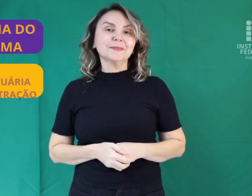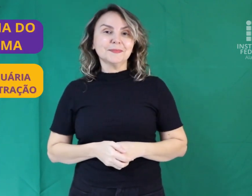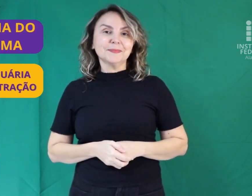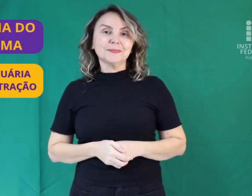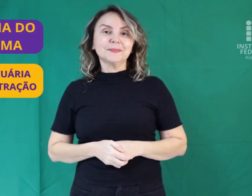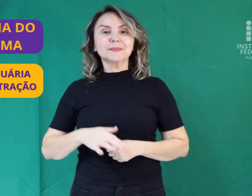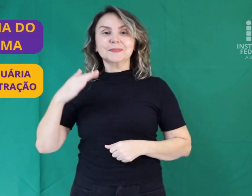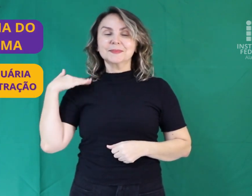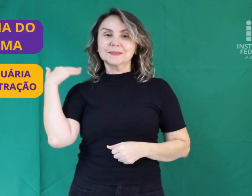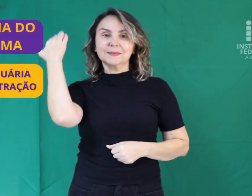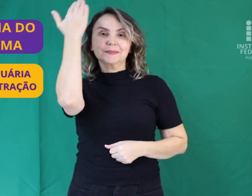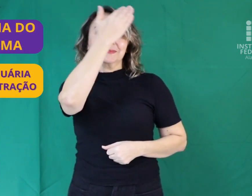Santana do Ipanema,